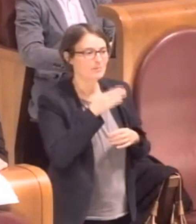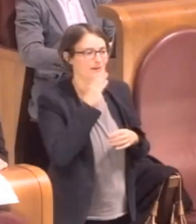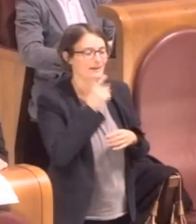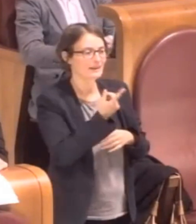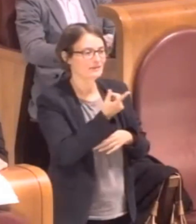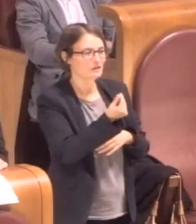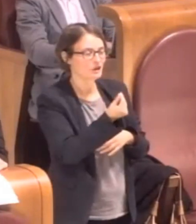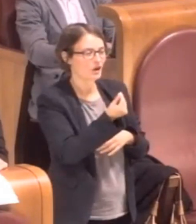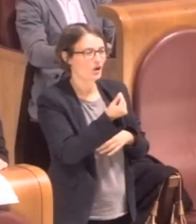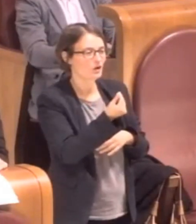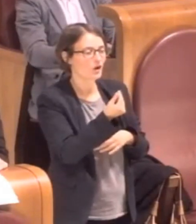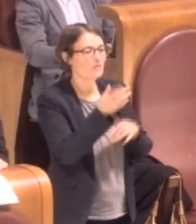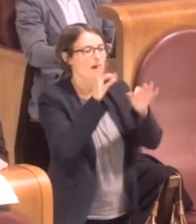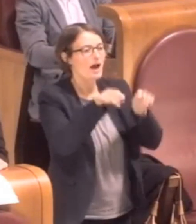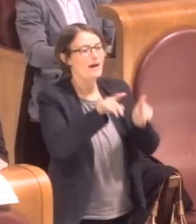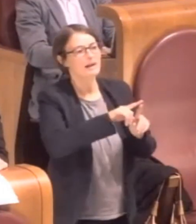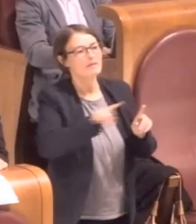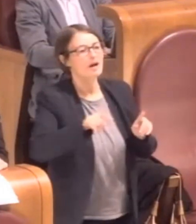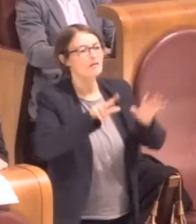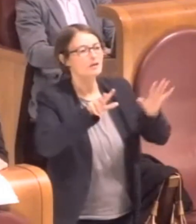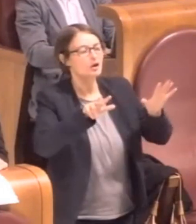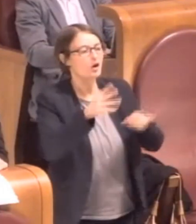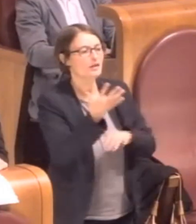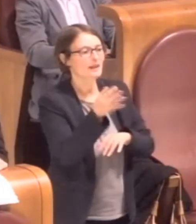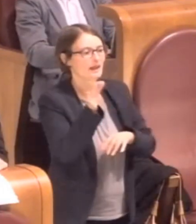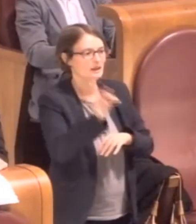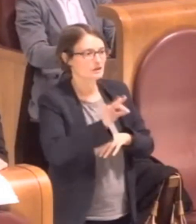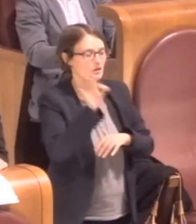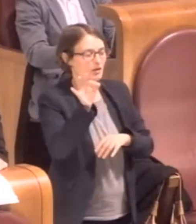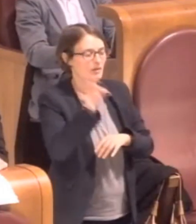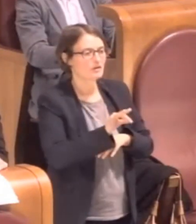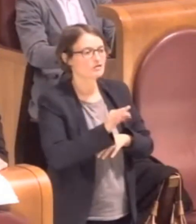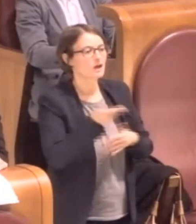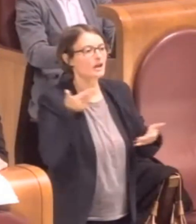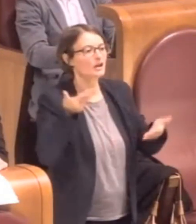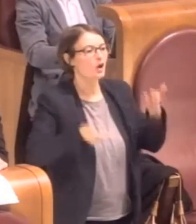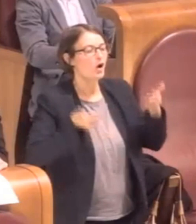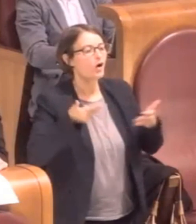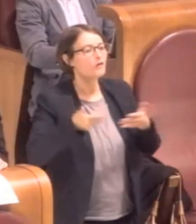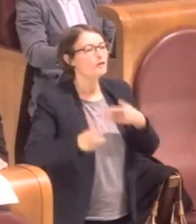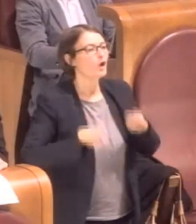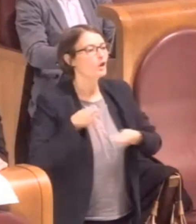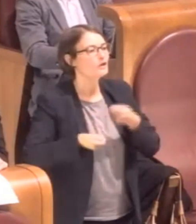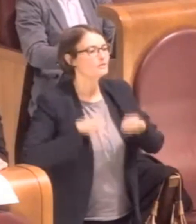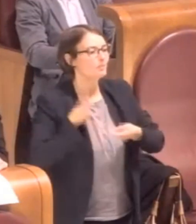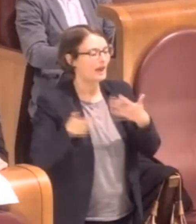dei contributi concessi rispetto ai costi sostenuti, è un elemento